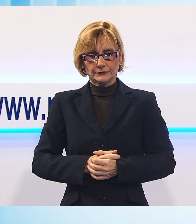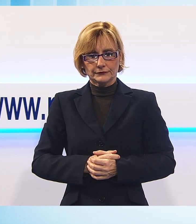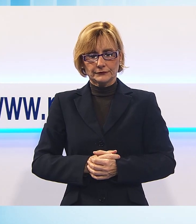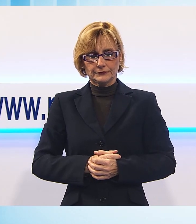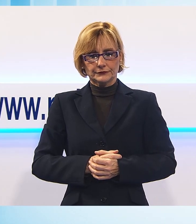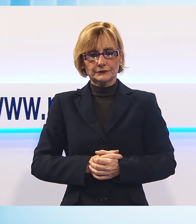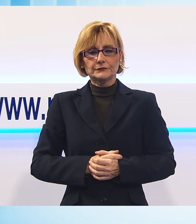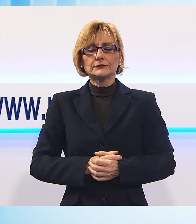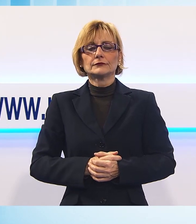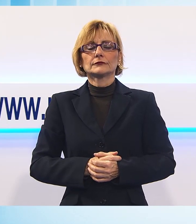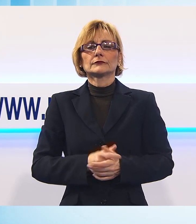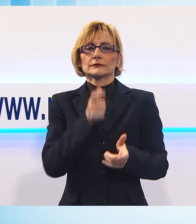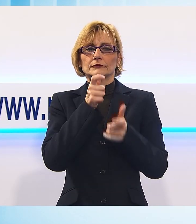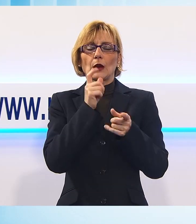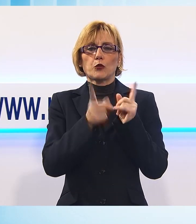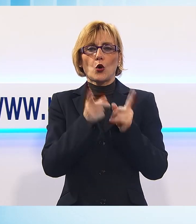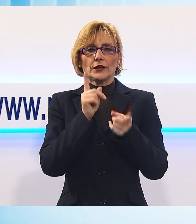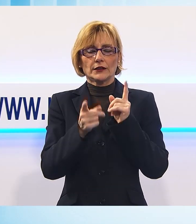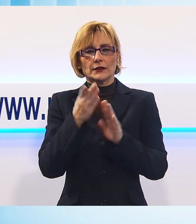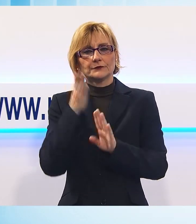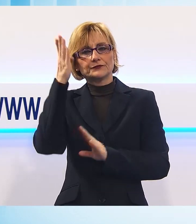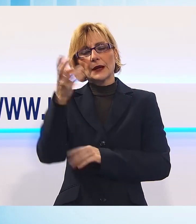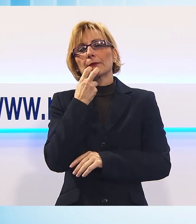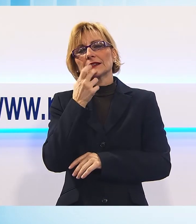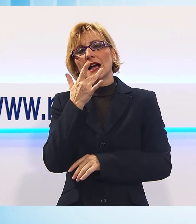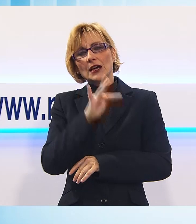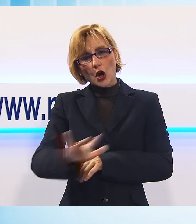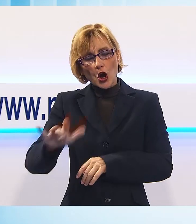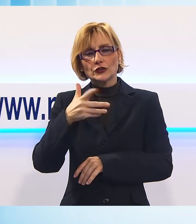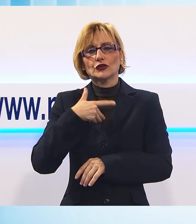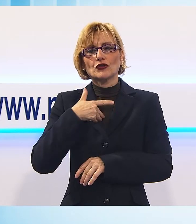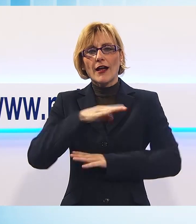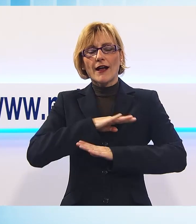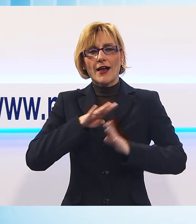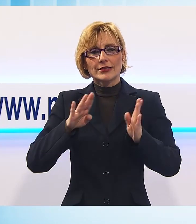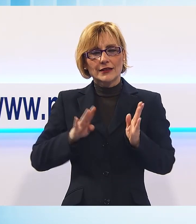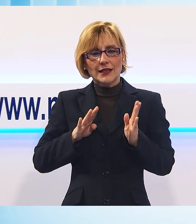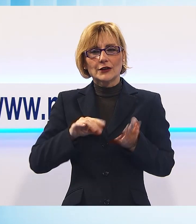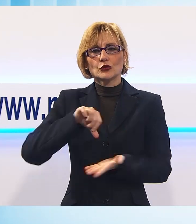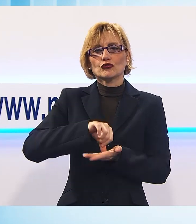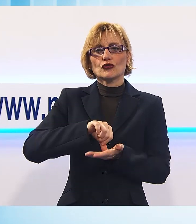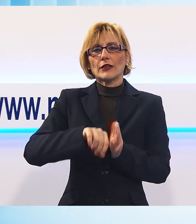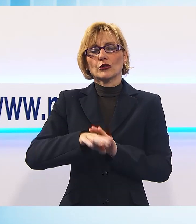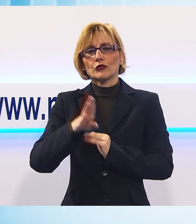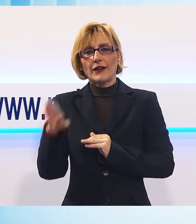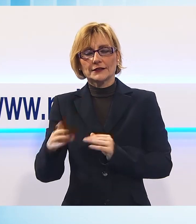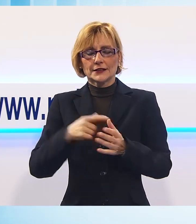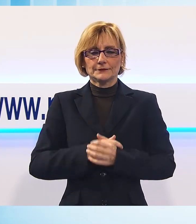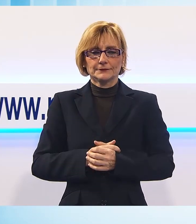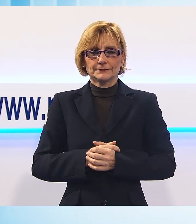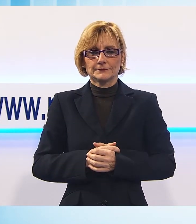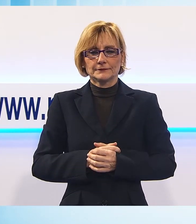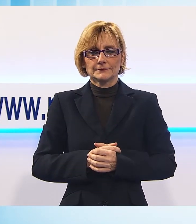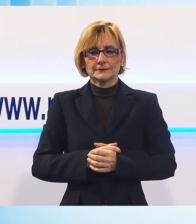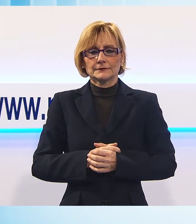Apriamo la pagina politica, andiamo a Massarosa dove adesso c'è il candidato del centrodestra. Il